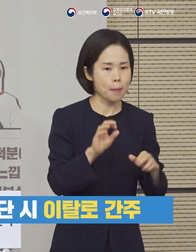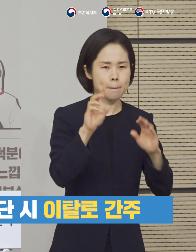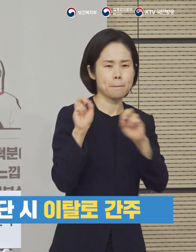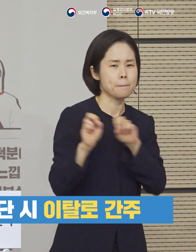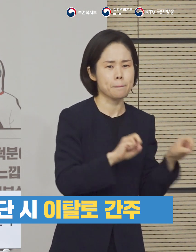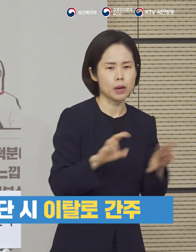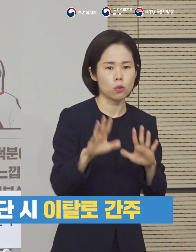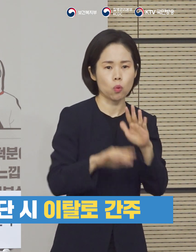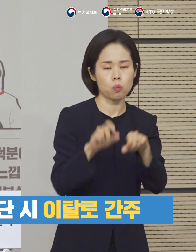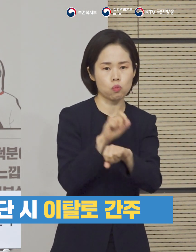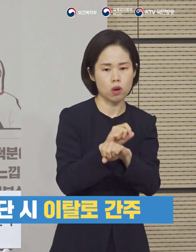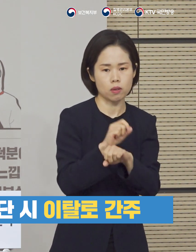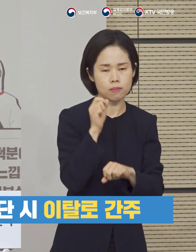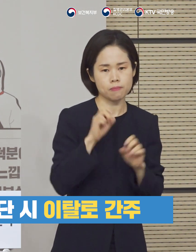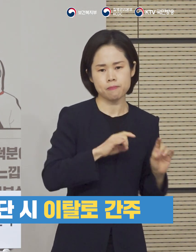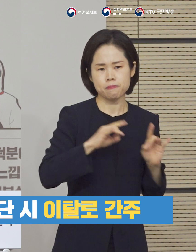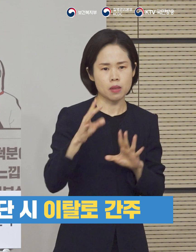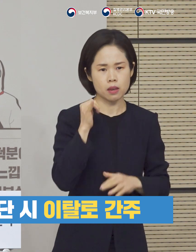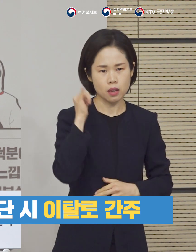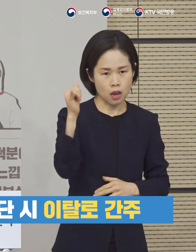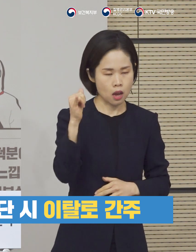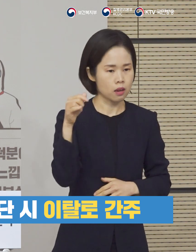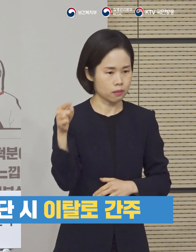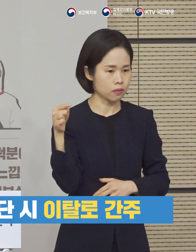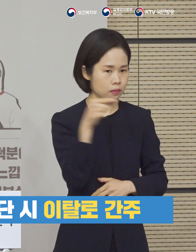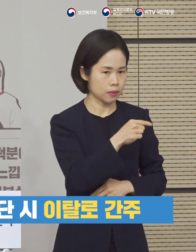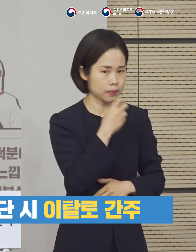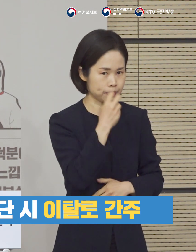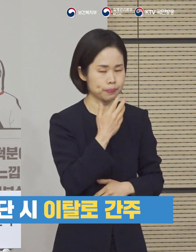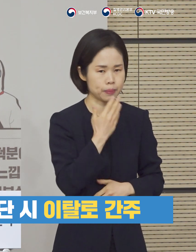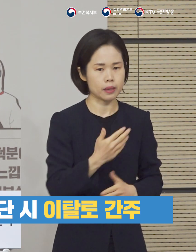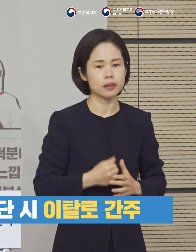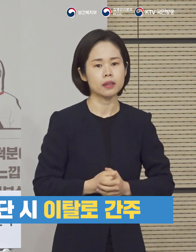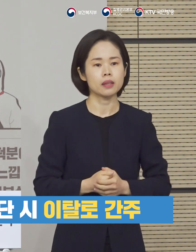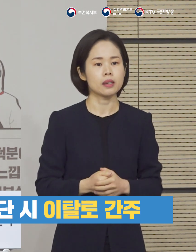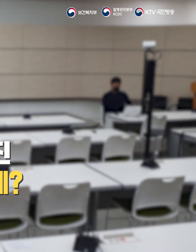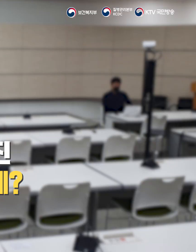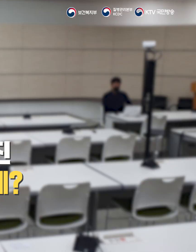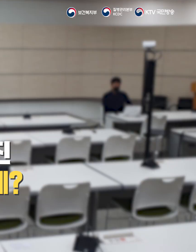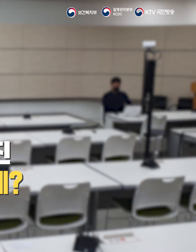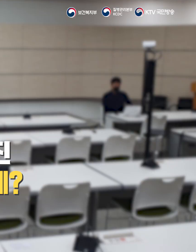20m 이상 떨어지게 되면 이탈로 간주하고 그에 따른 조치가 취해집니다.